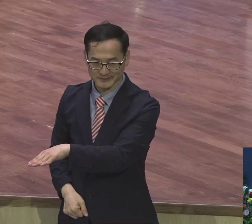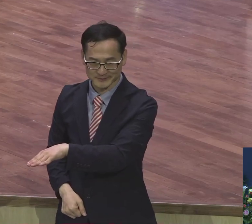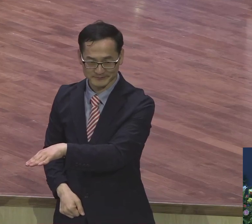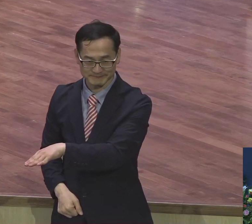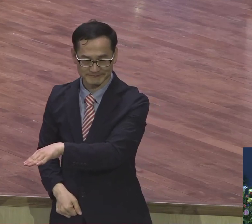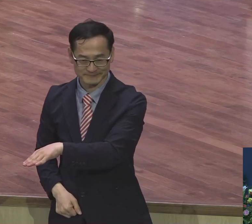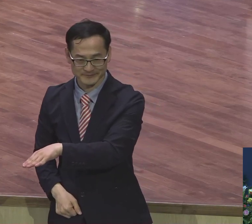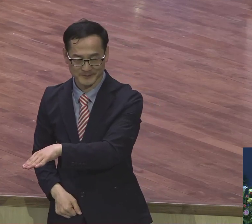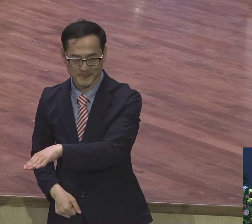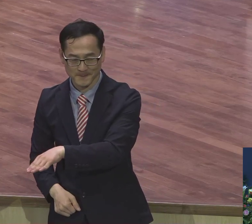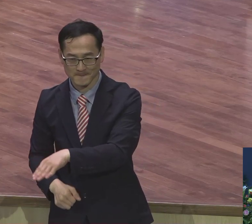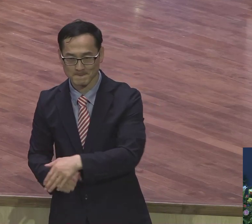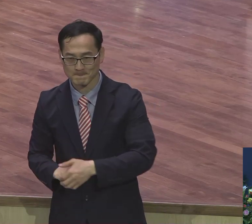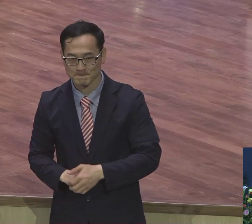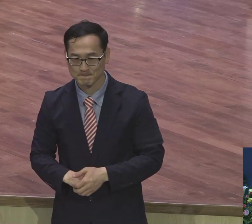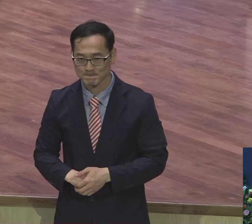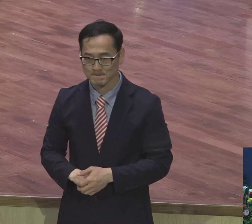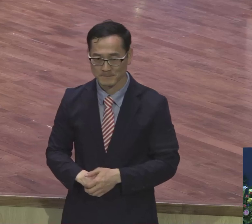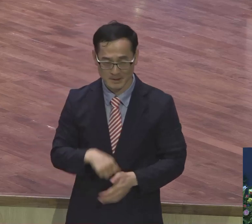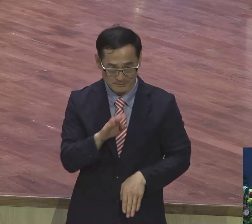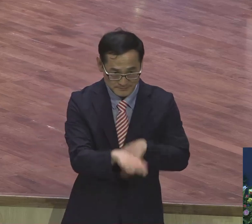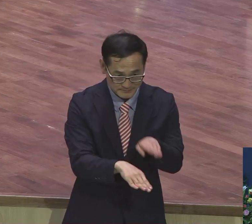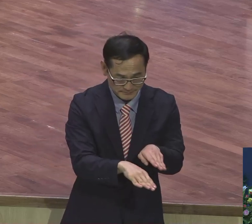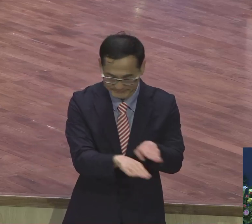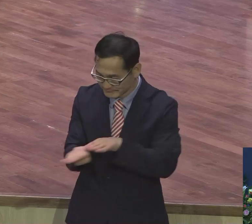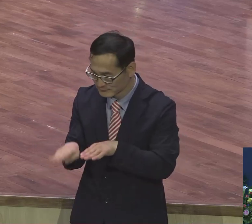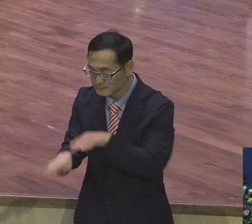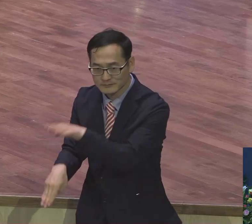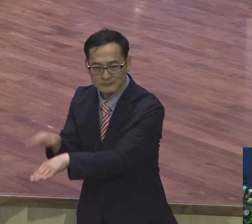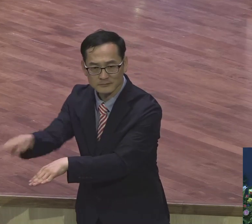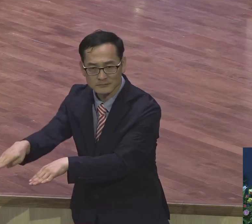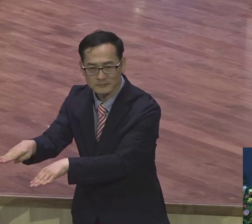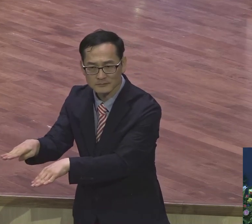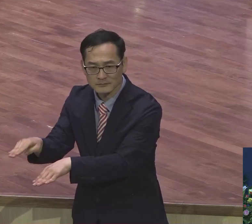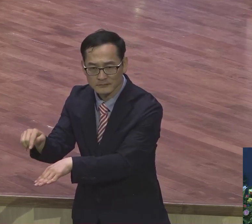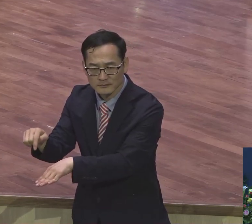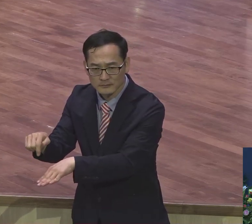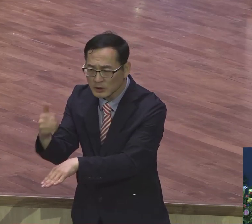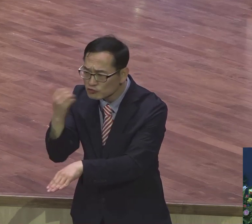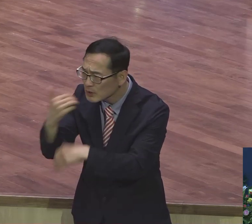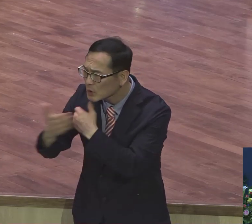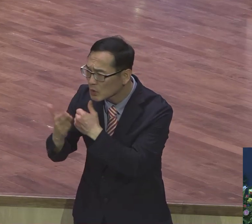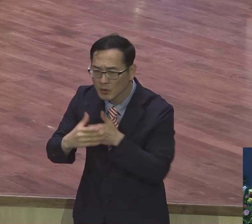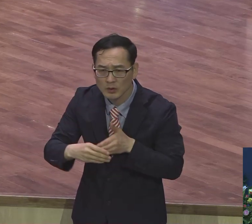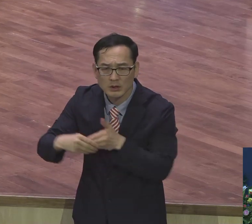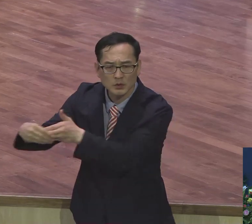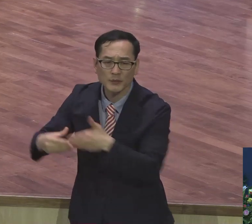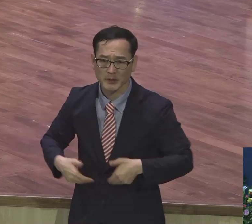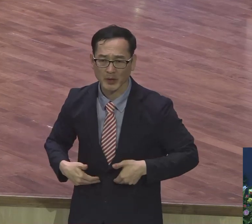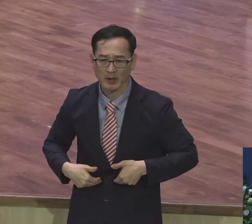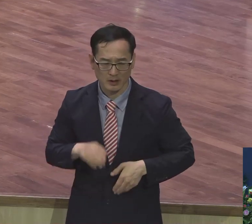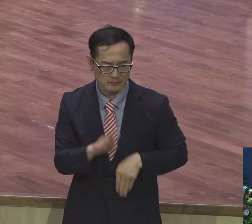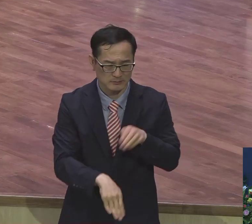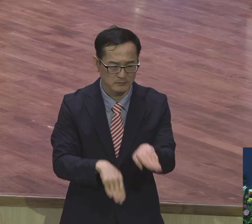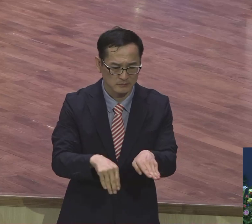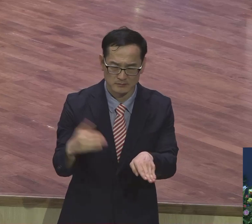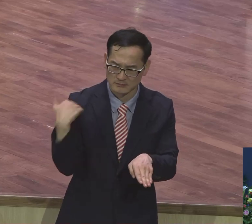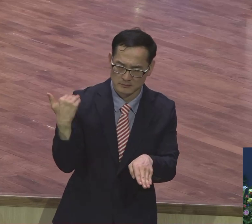이렇게 발걸음을 바꾸기 위해서 누군가가 인도해 줄 사람이 절대 필요해.